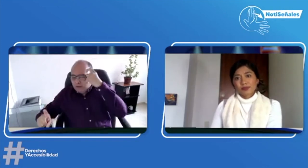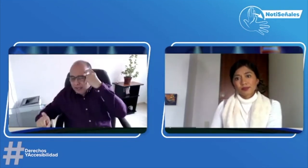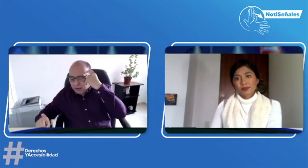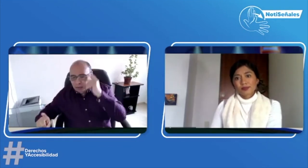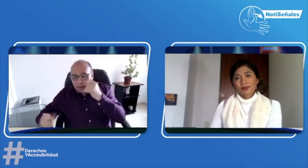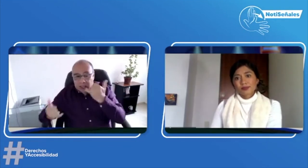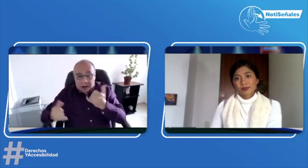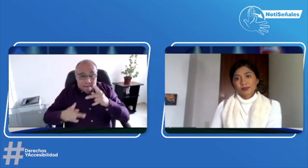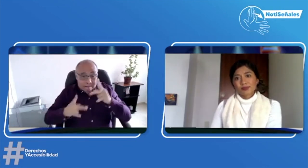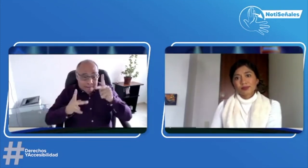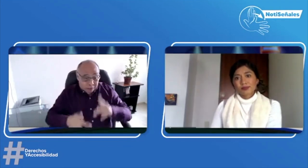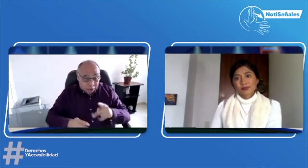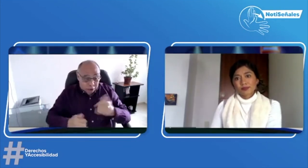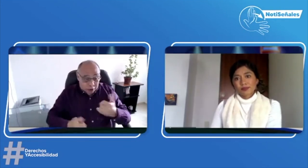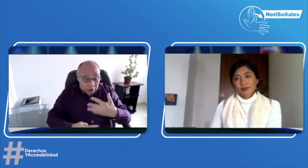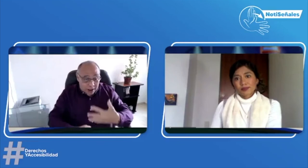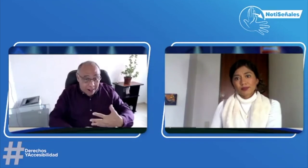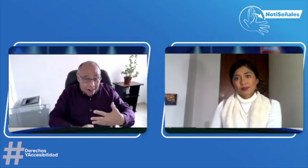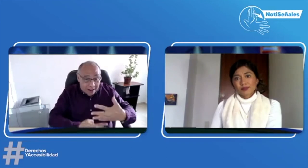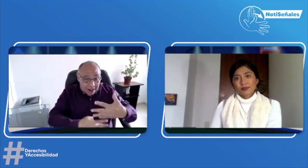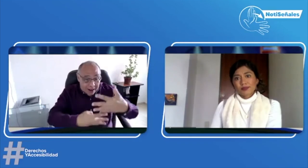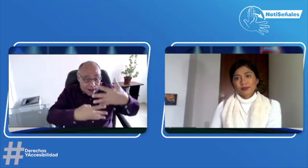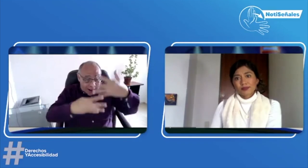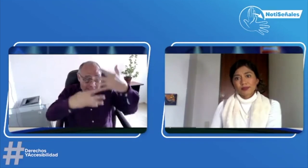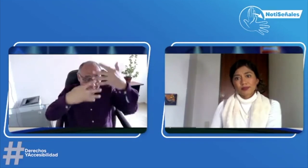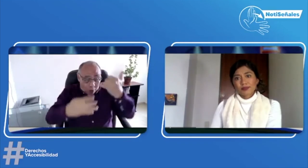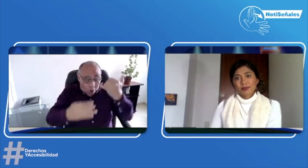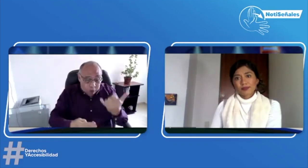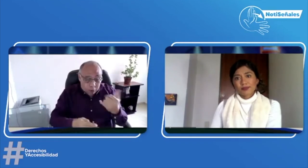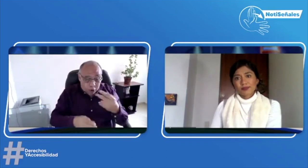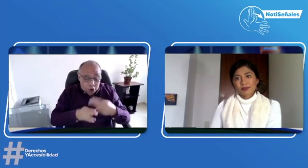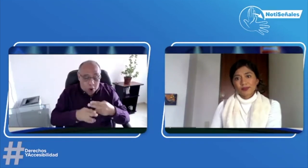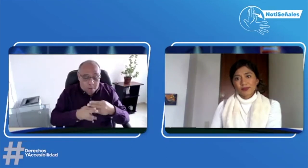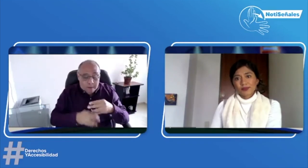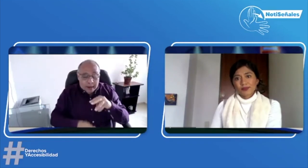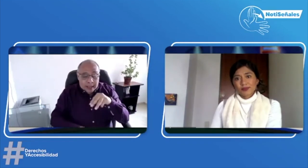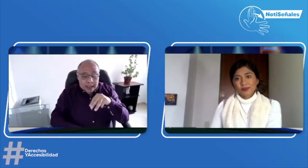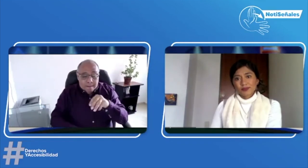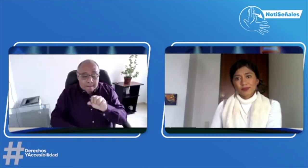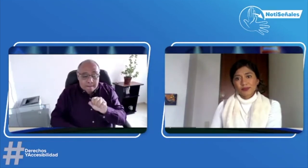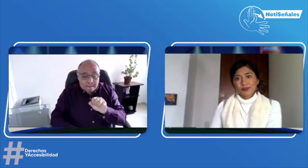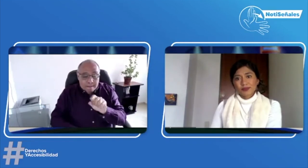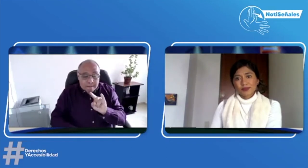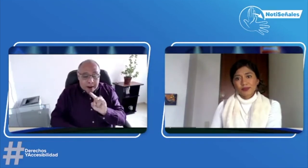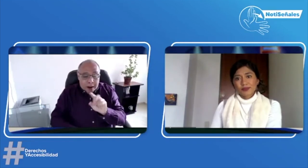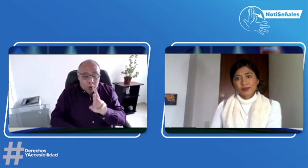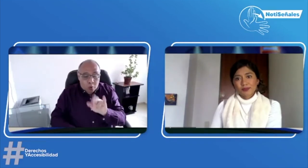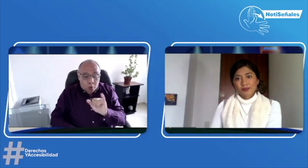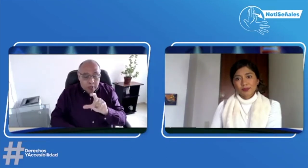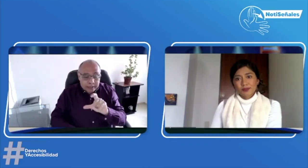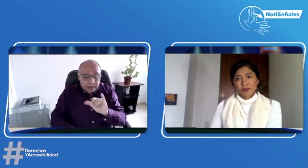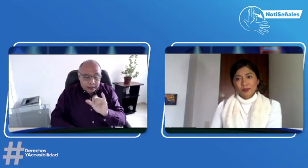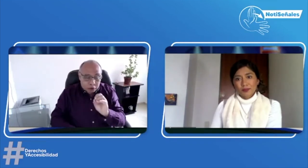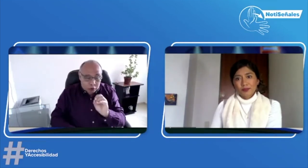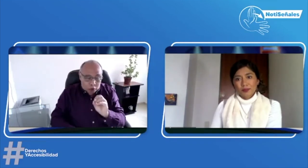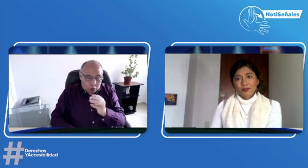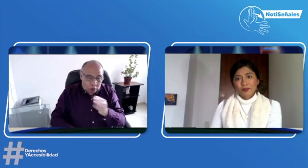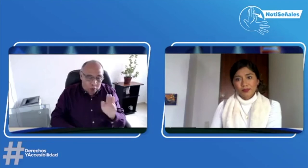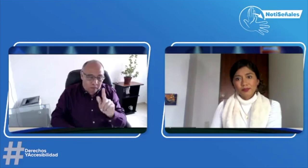enfocarse en hacer incidencia para temas relacionados como ese. Ahora, dentro de los comentarios, veo que